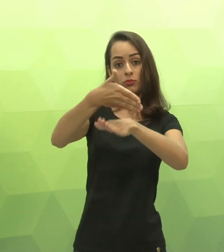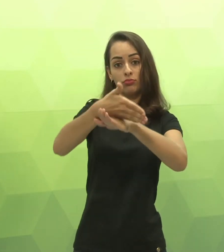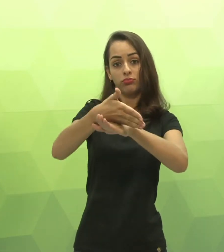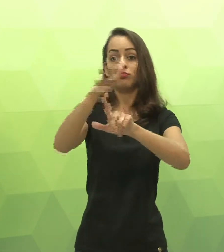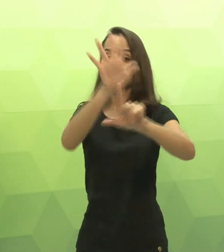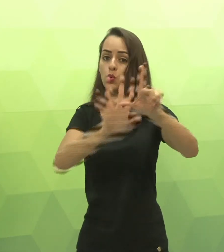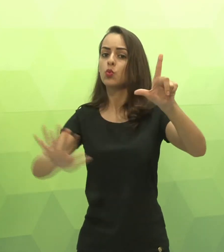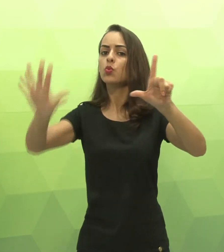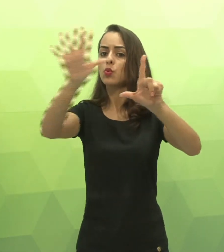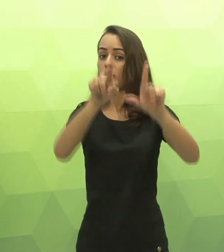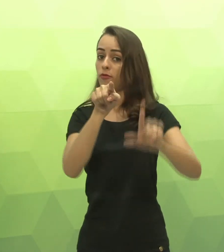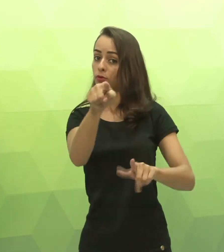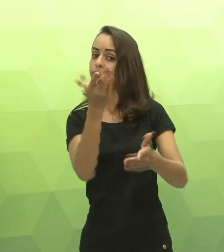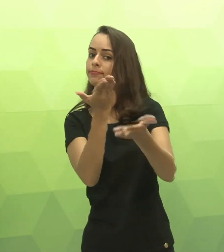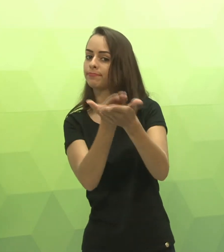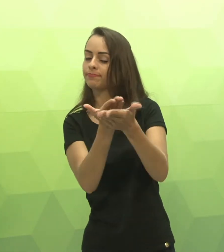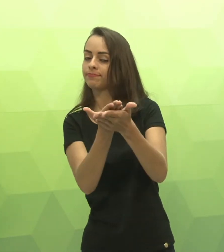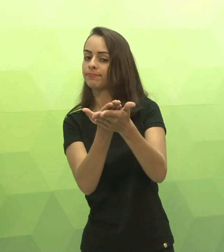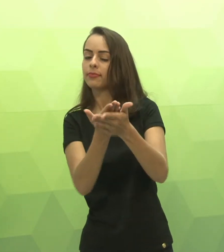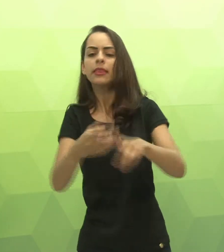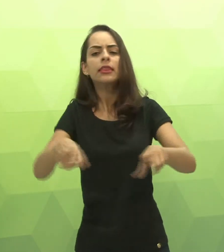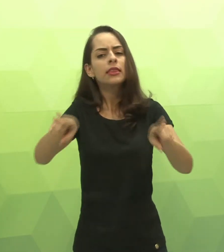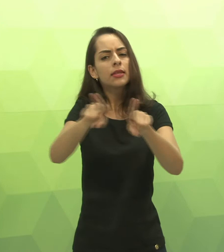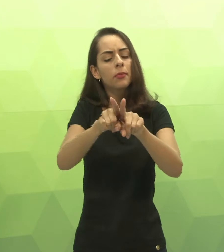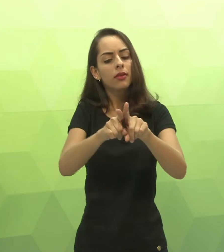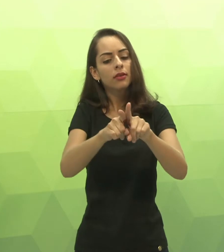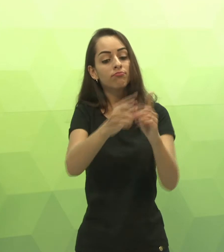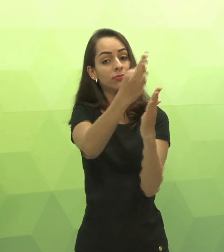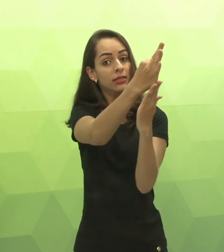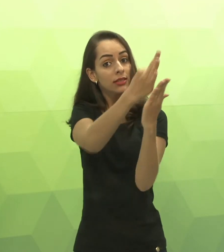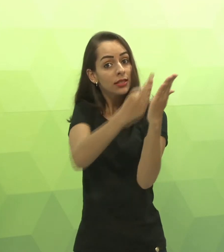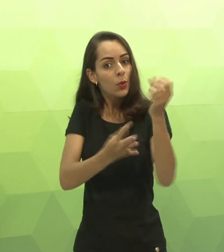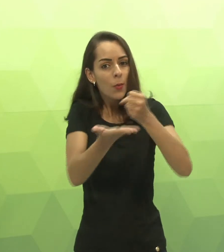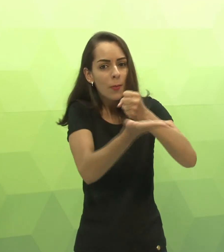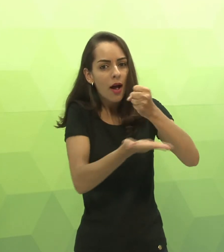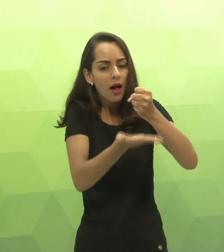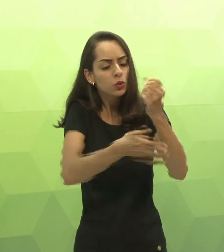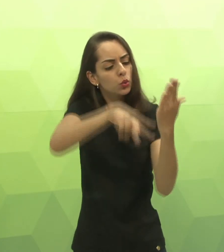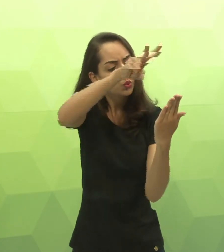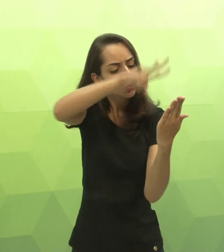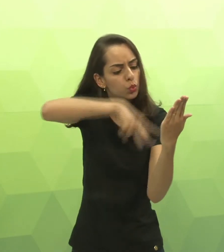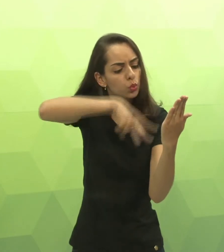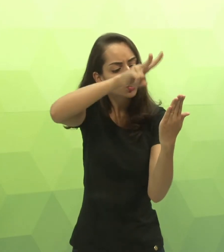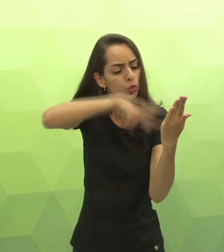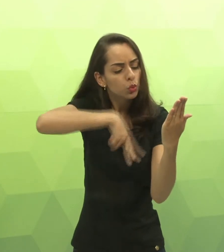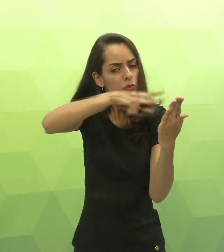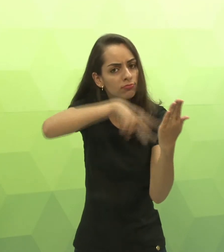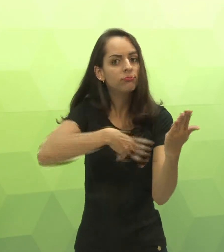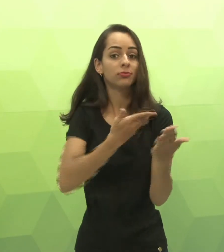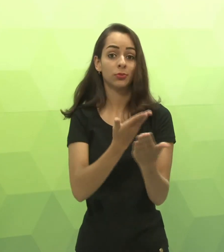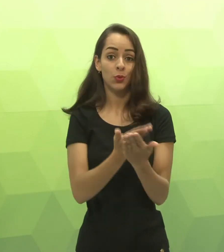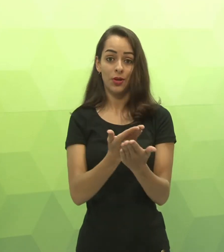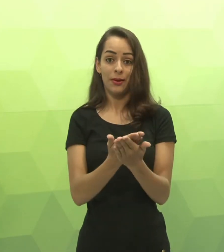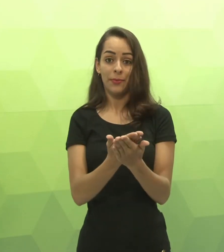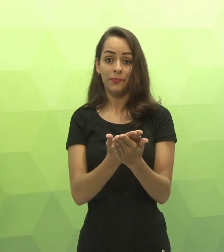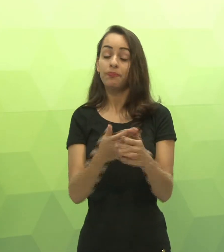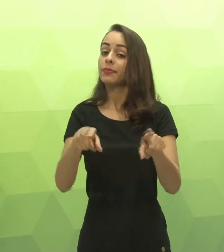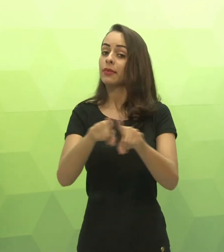ilustrar o conteúdo, colocar fotos no ambiente virtual para vocês estudarem. E será cobrado também a leitura dos textos básicos.